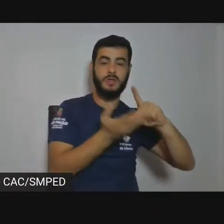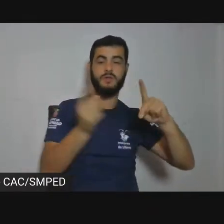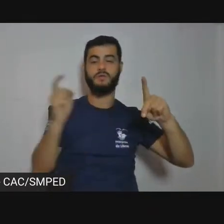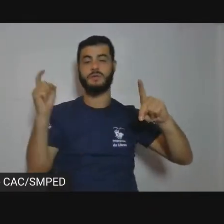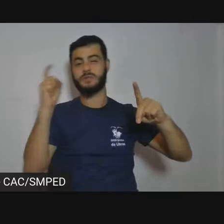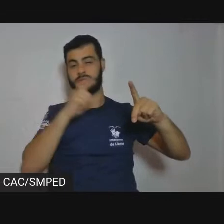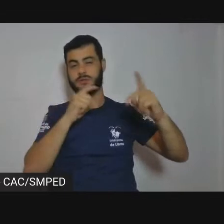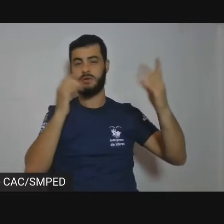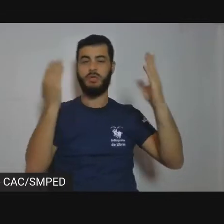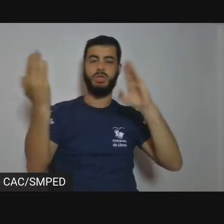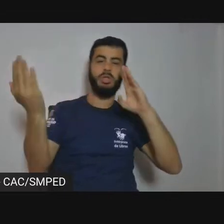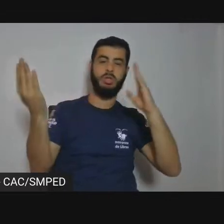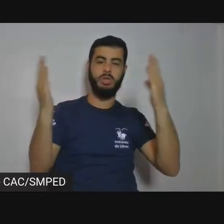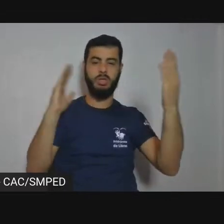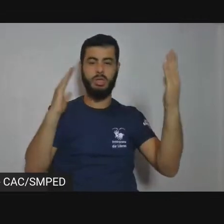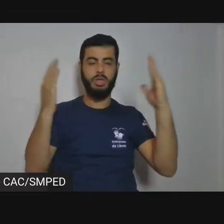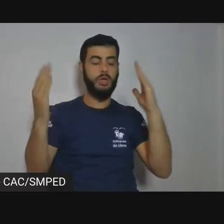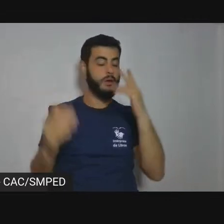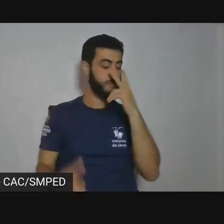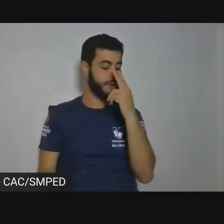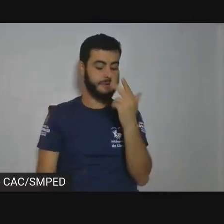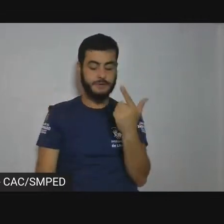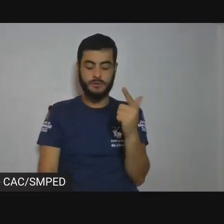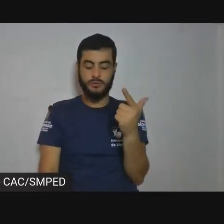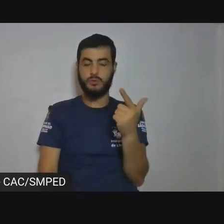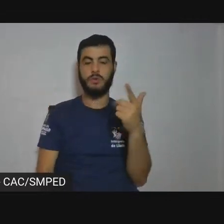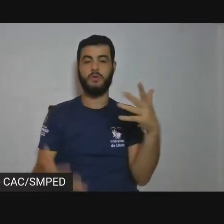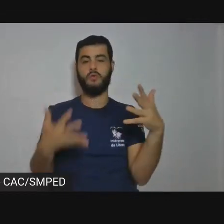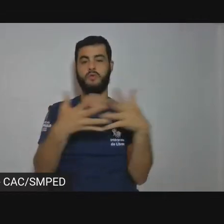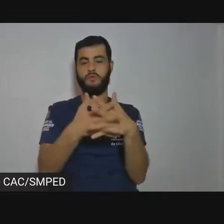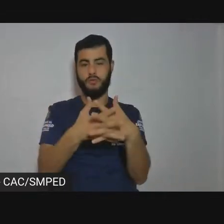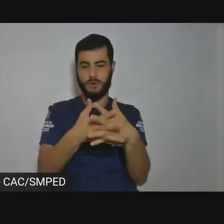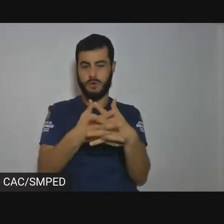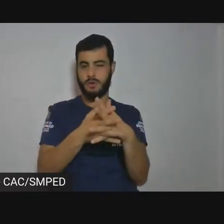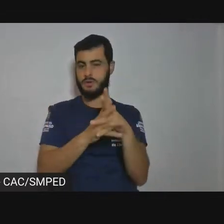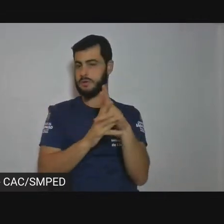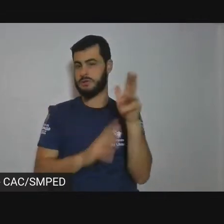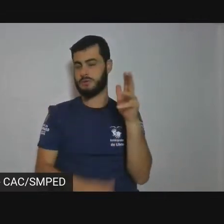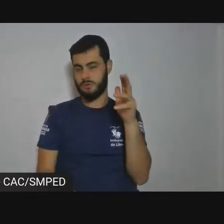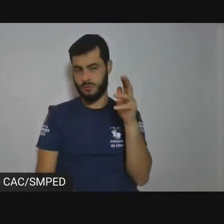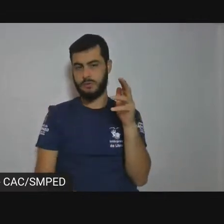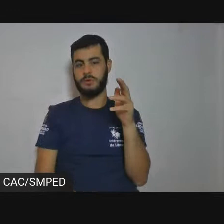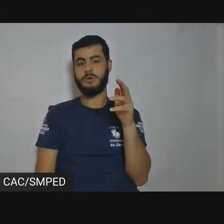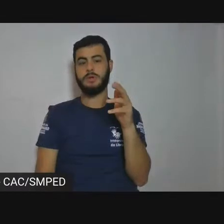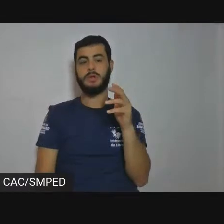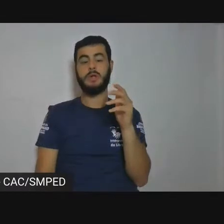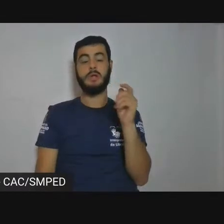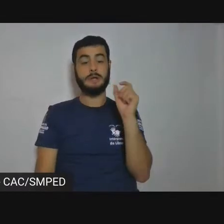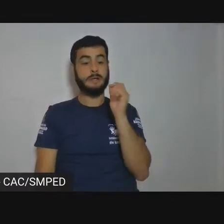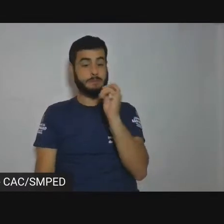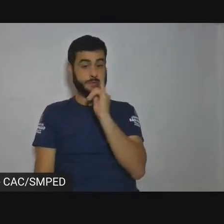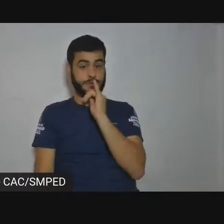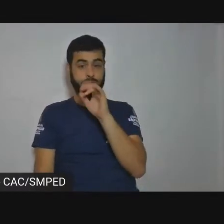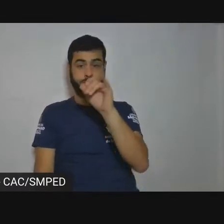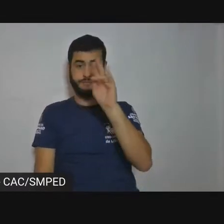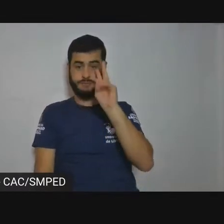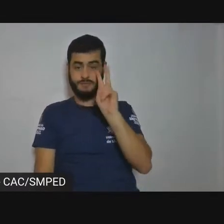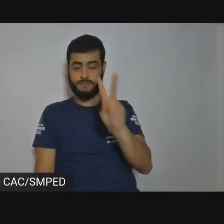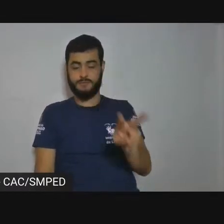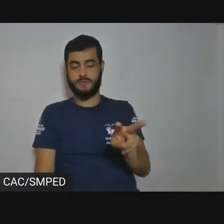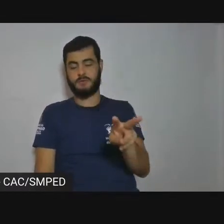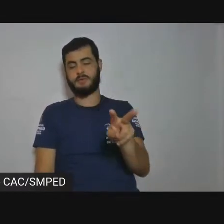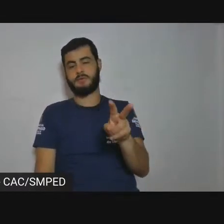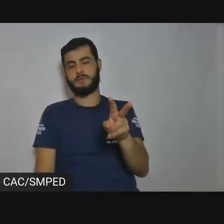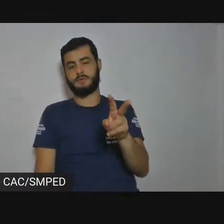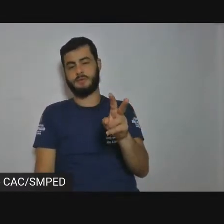existiria como conflito. Se vemos que seu trabalho por um